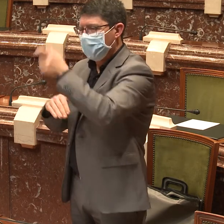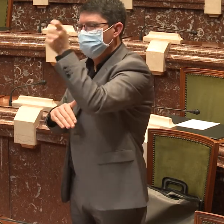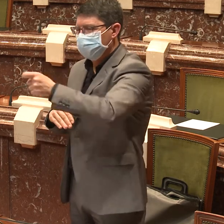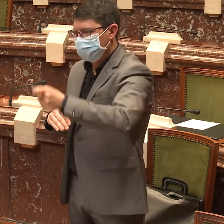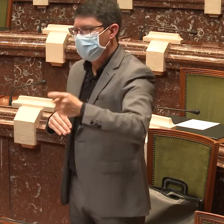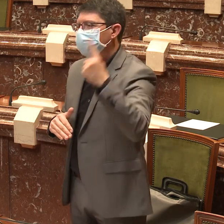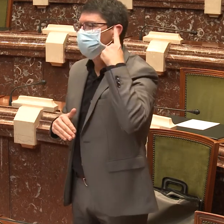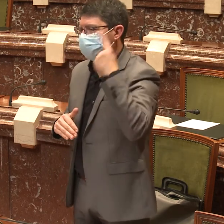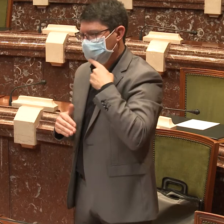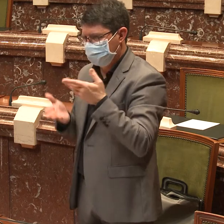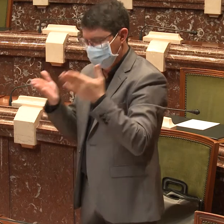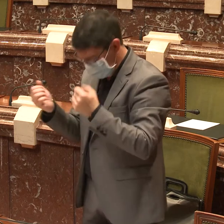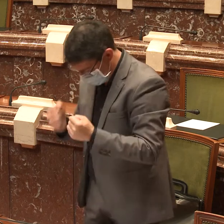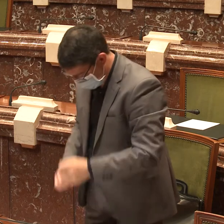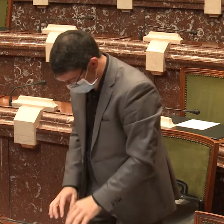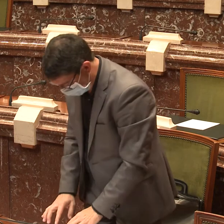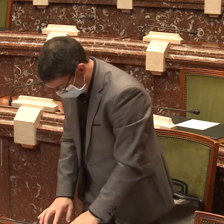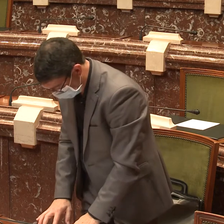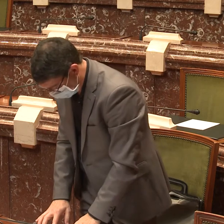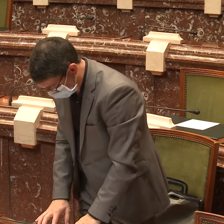todos los canales de televisión y titularidad pública.